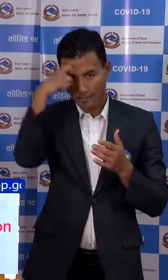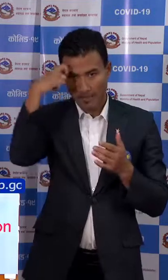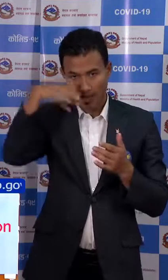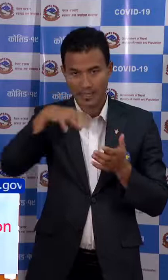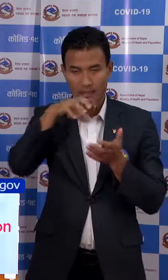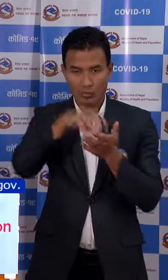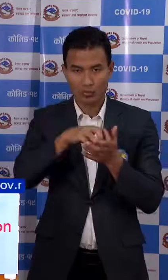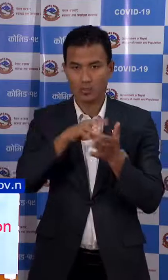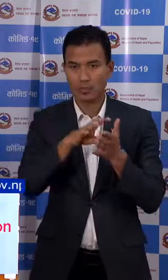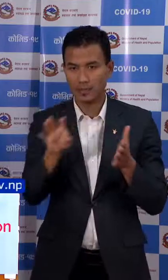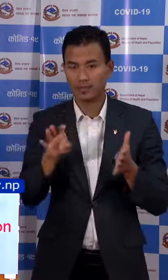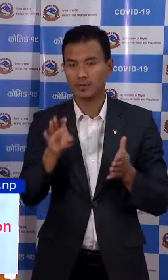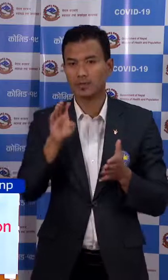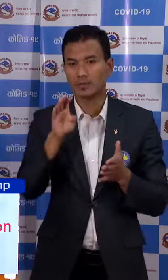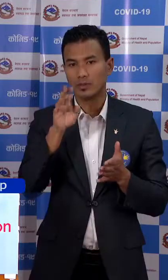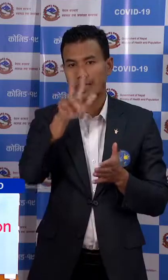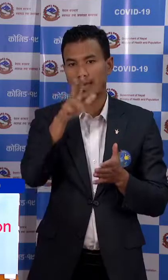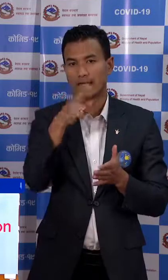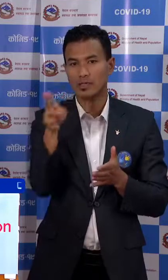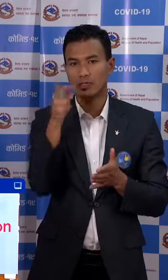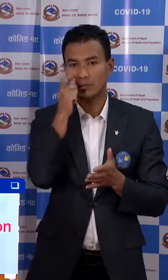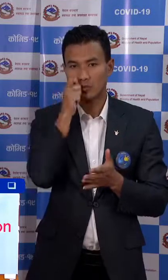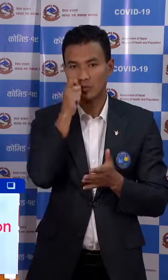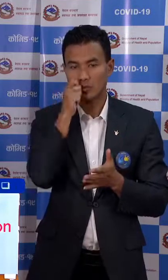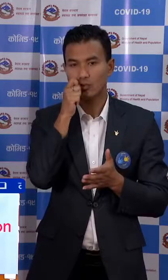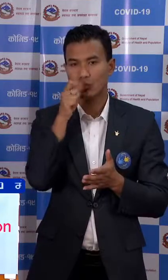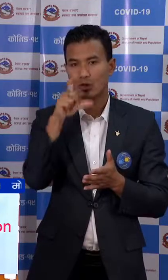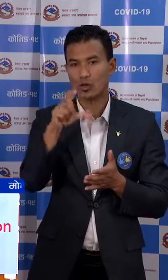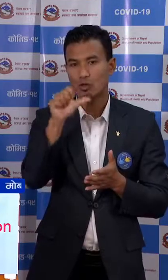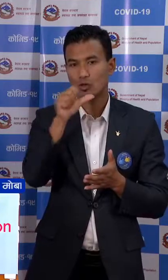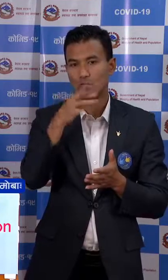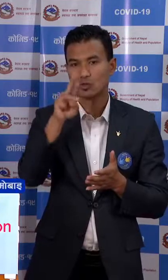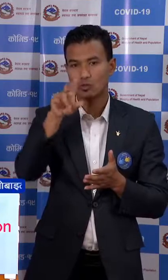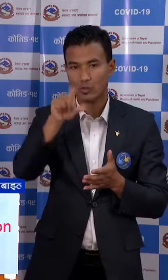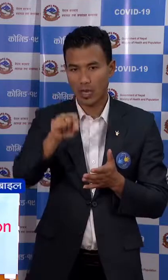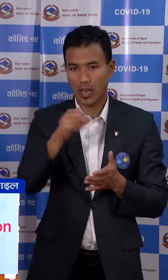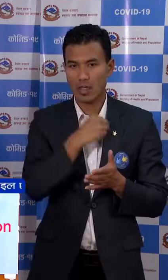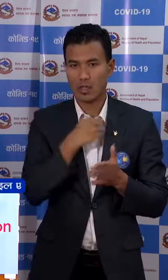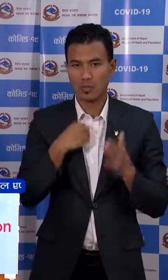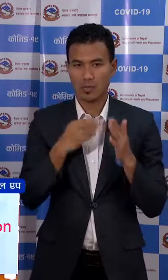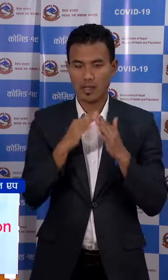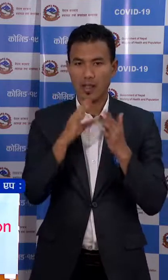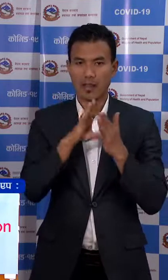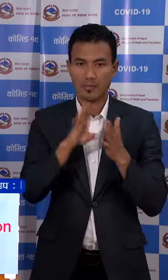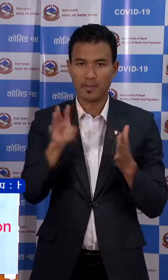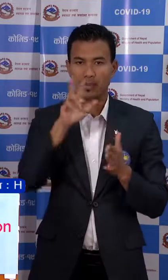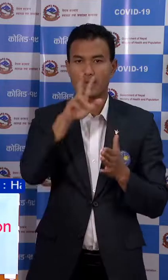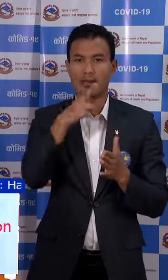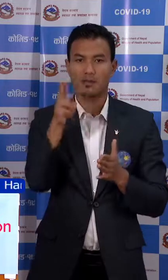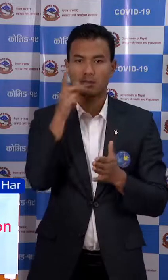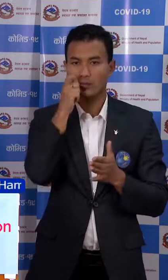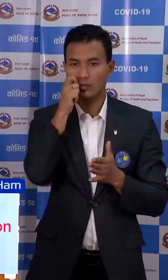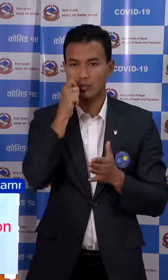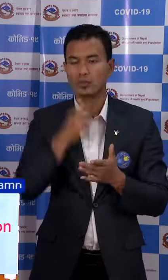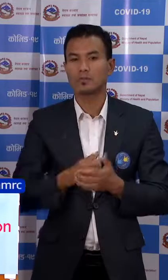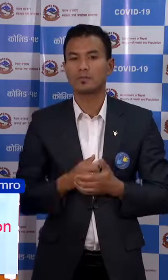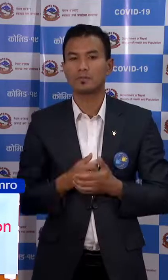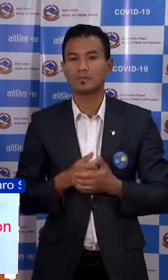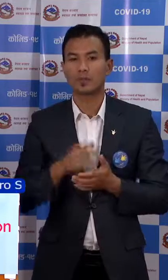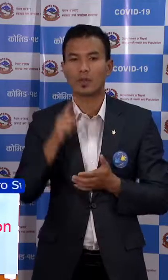वाट आठ जना पुरुष खजुरा कैंसर अस्पताल बांके वाट आठ जना पुरुष